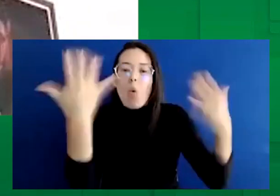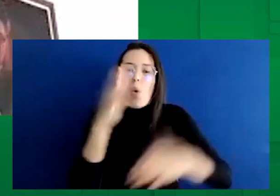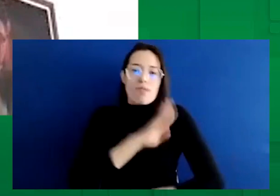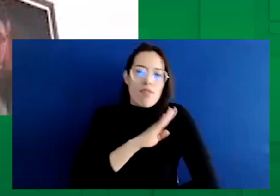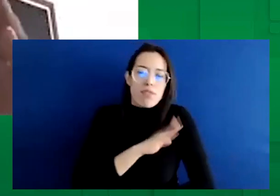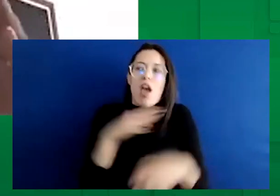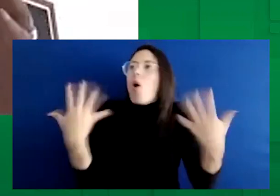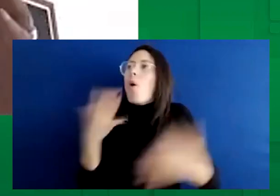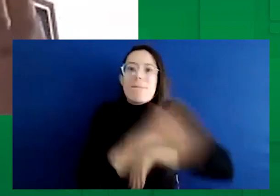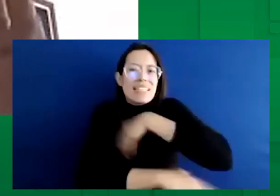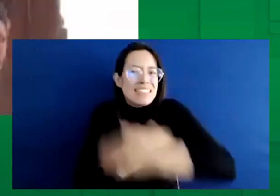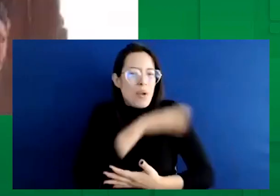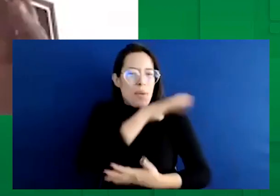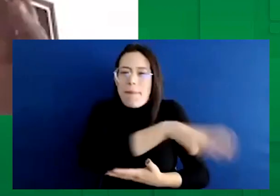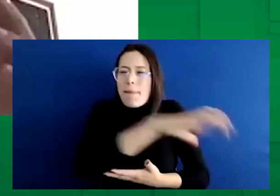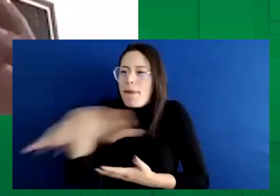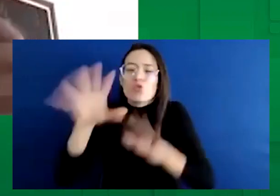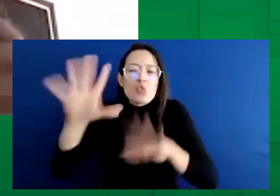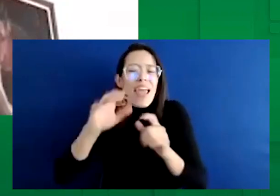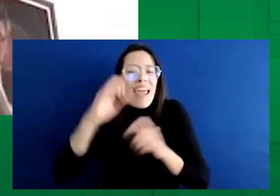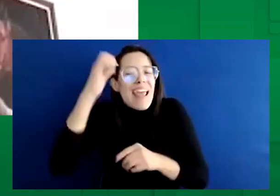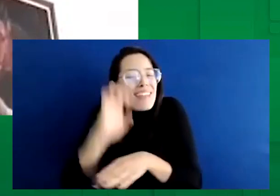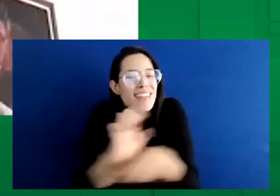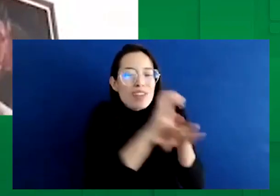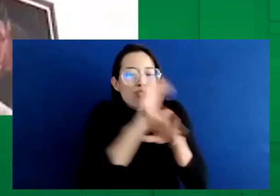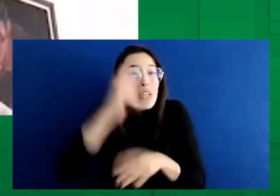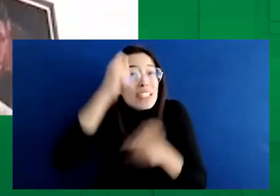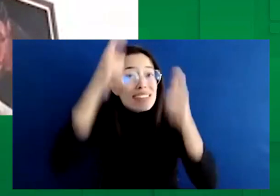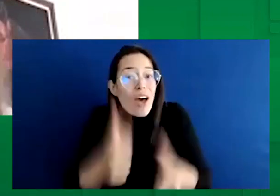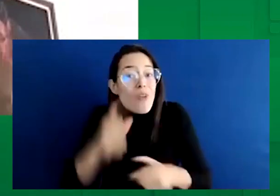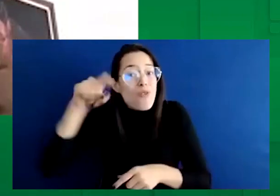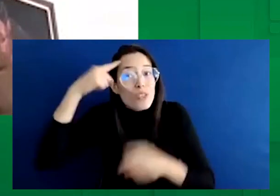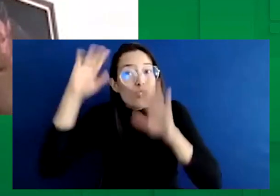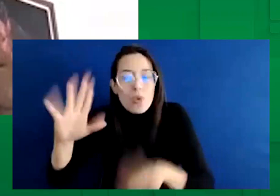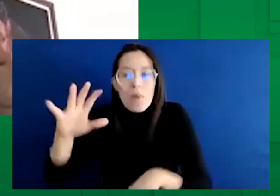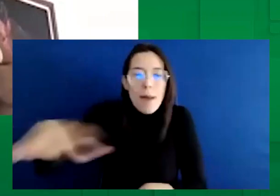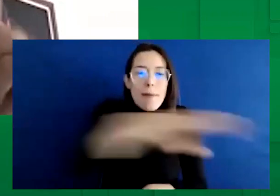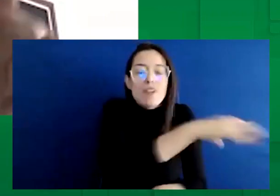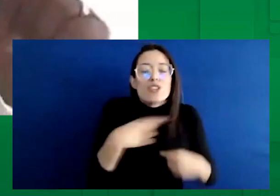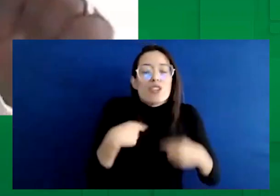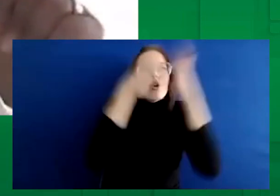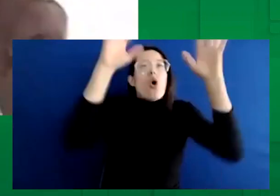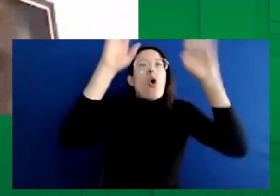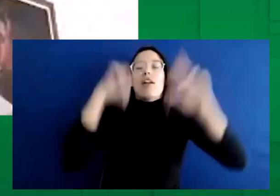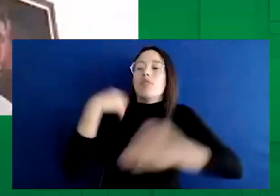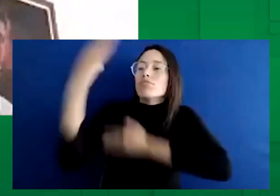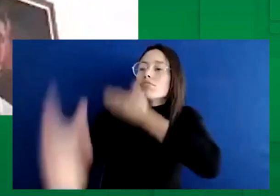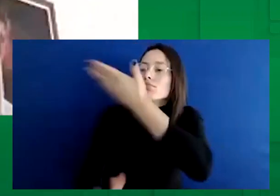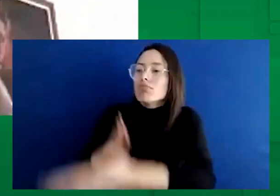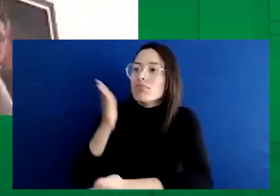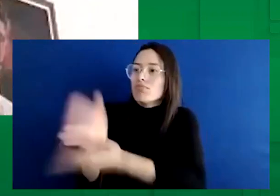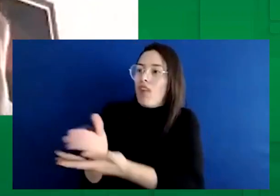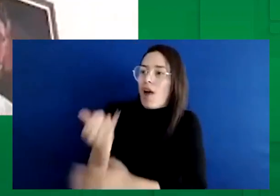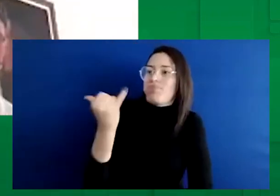a cualquier institución del Estado, y saber que esas